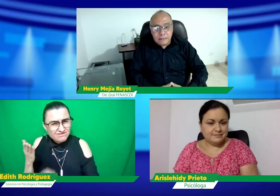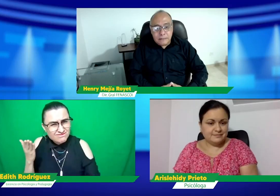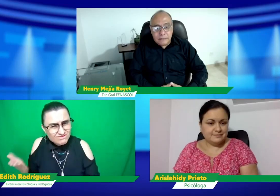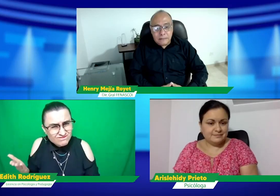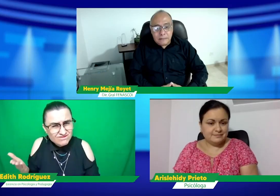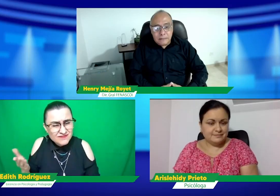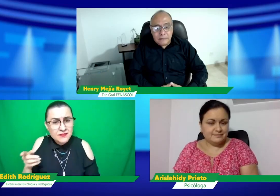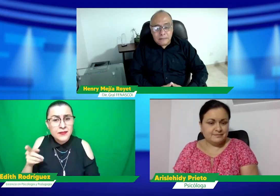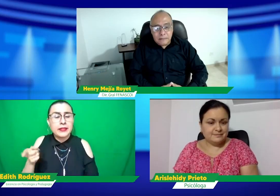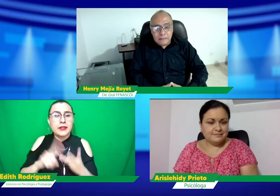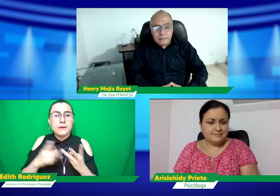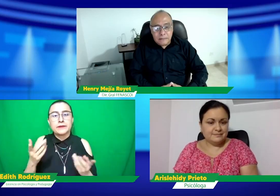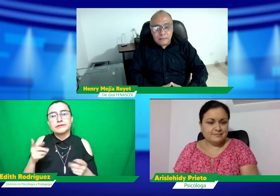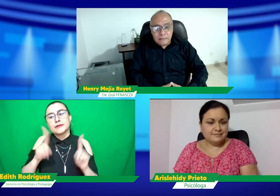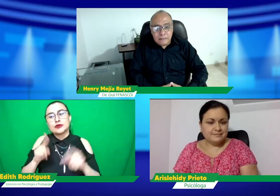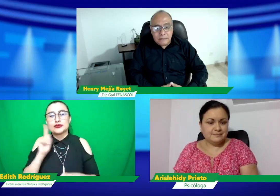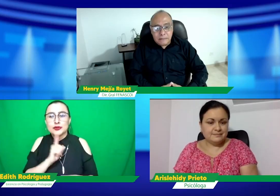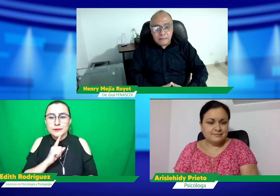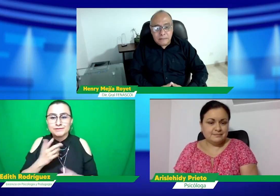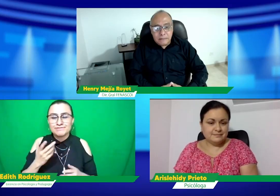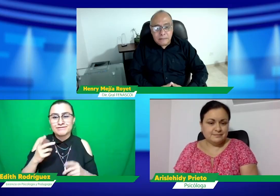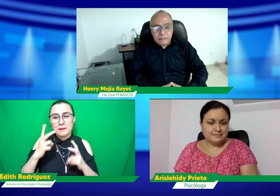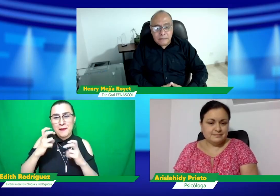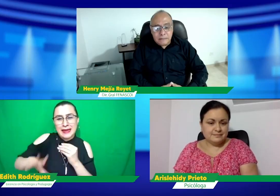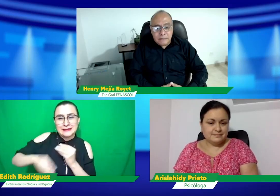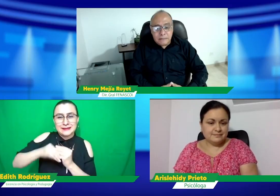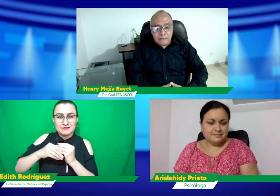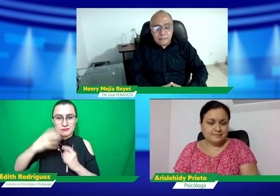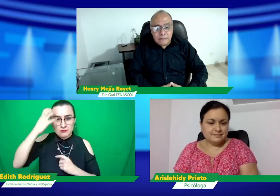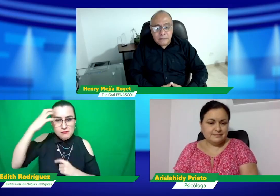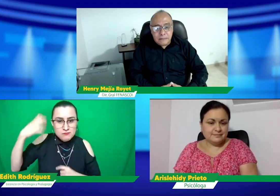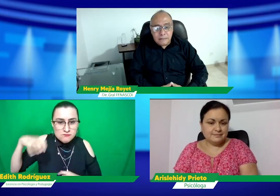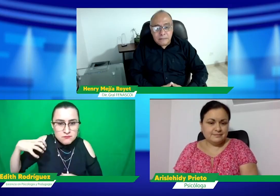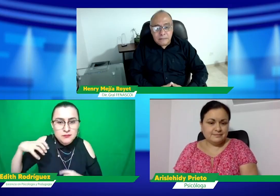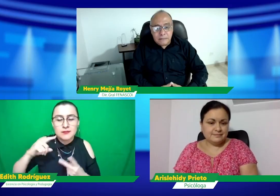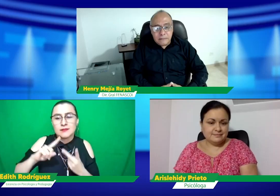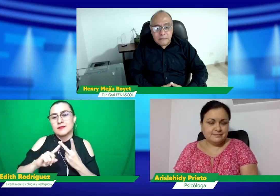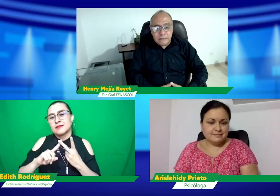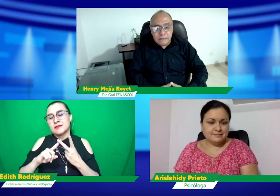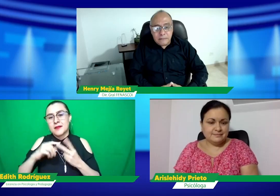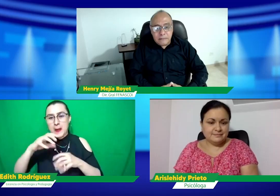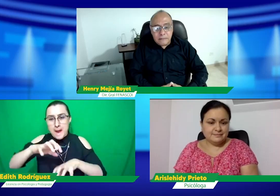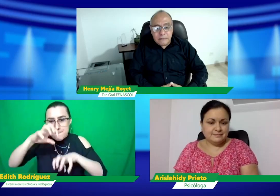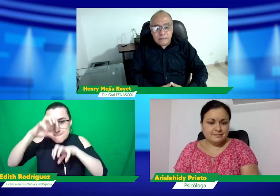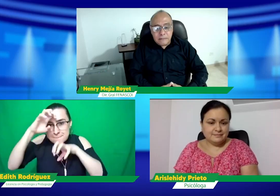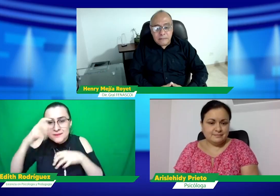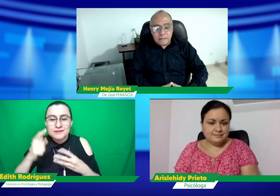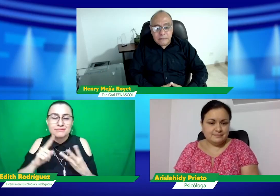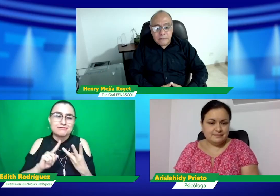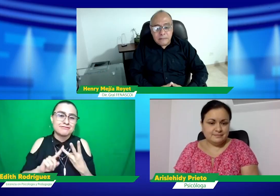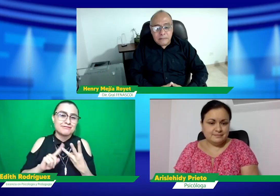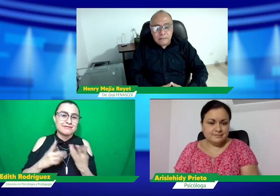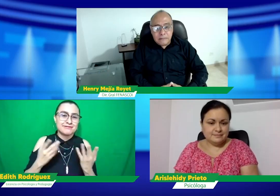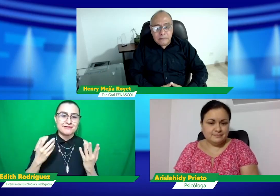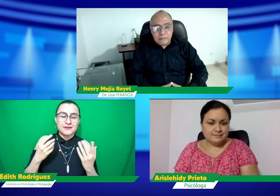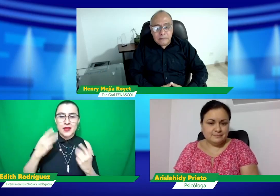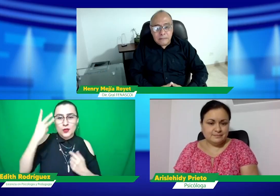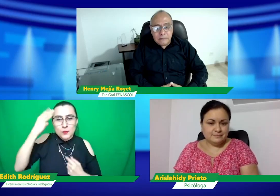Entonces, ¿cómo hicieron las personas sordos ciegas? Es una pregunta. También pensar, por ejemplo, las personas con algún tipo de parálisis,